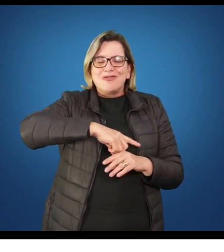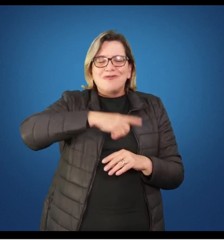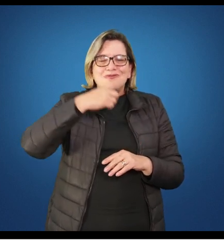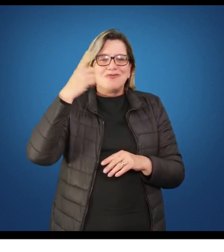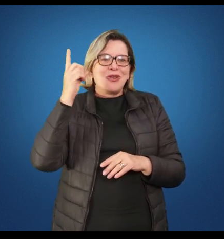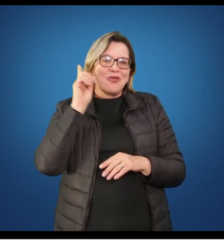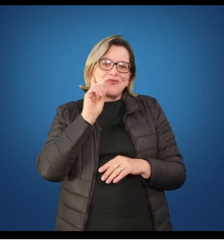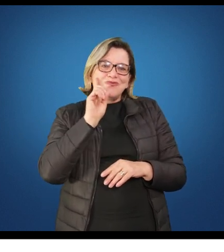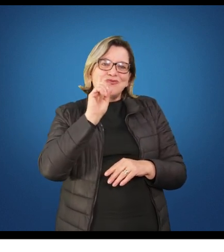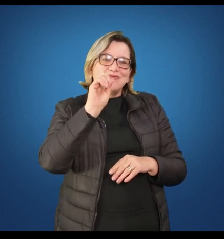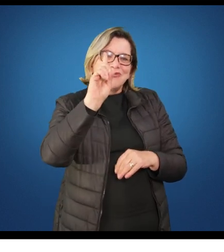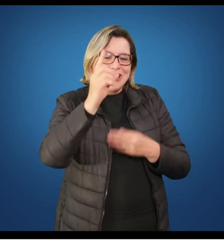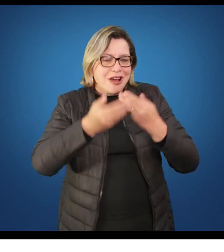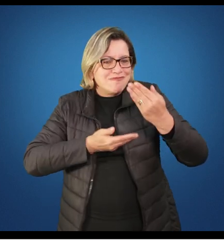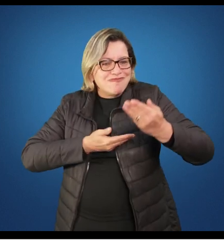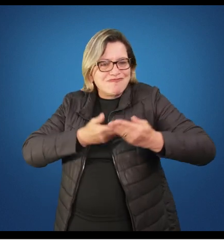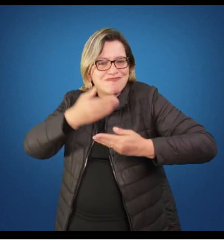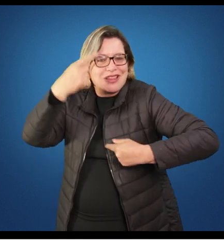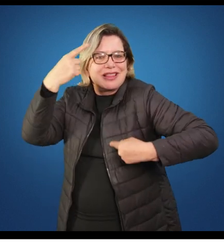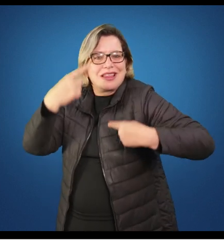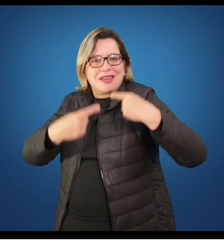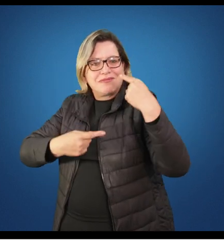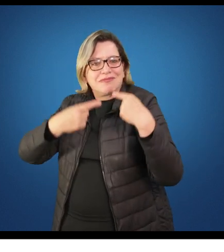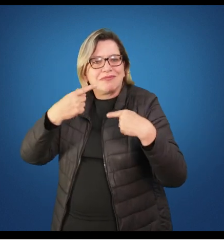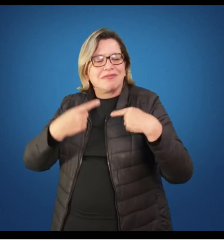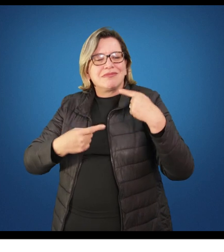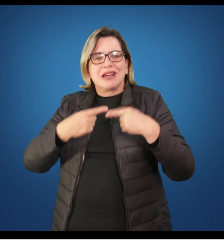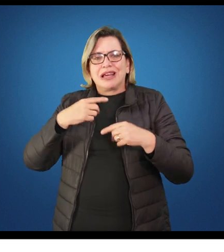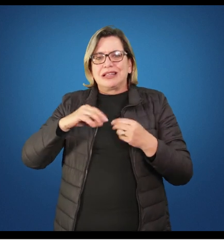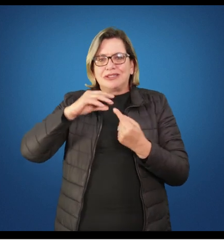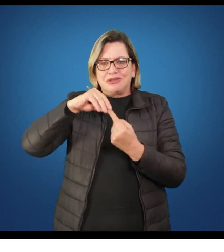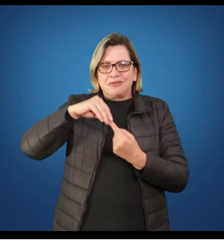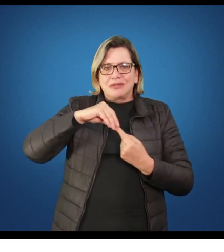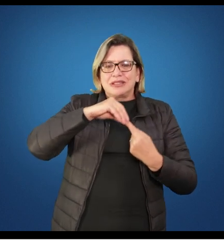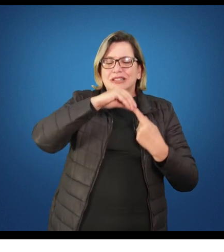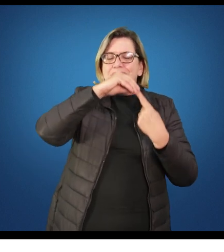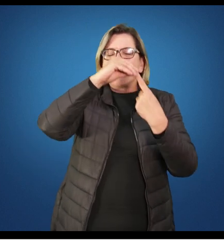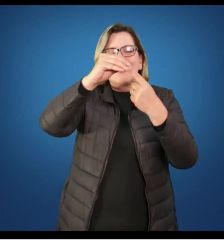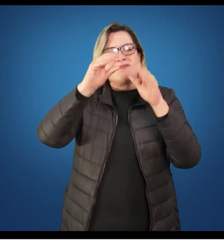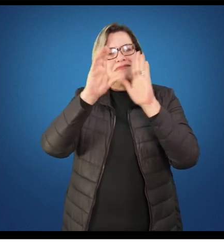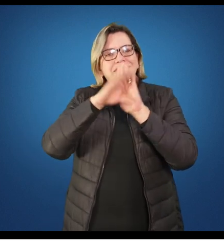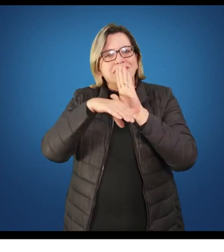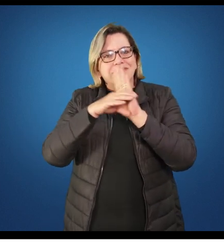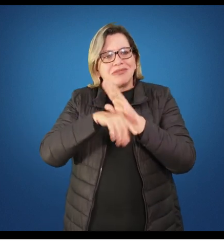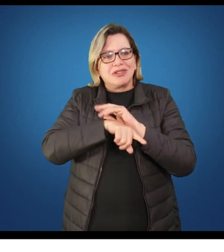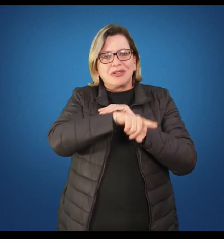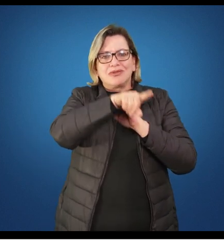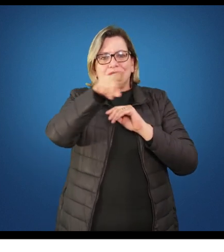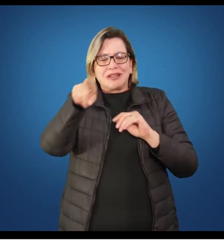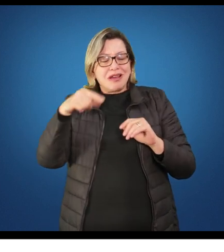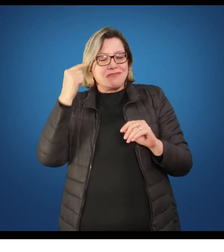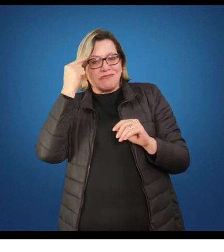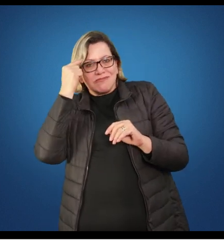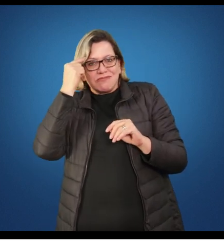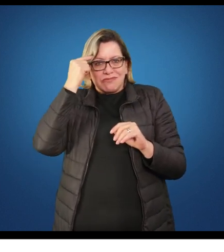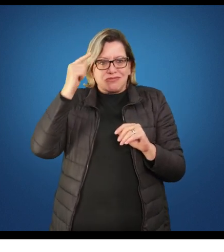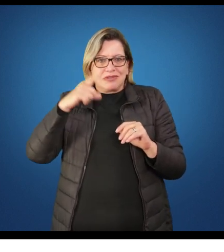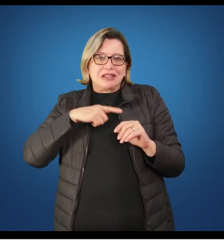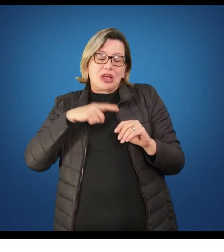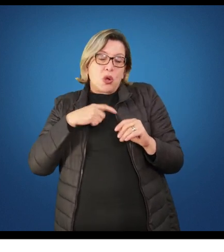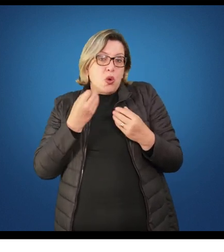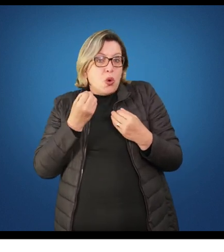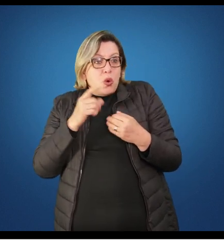conversando e discutindo sobre os principais tópicos, os principais pontos que vocês talvez tenham dúvidas ou que vocês